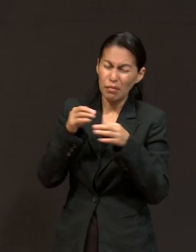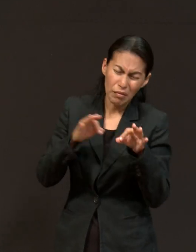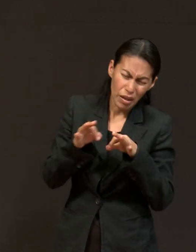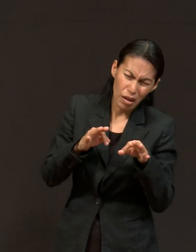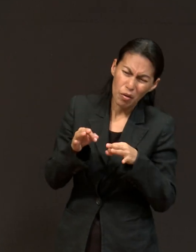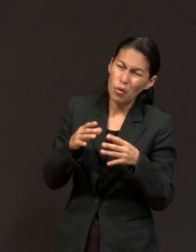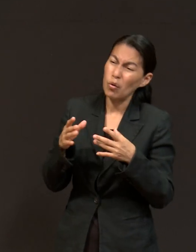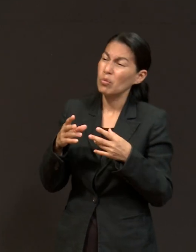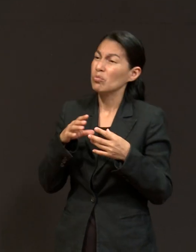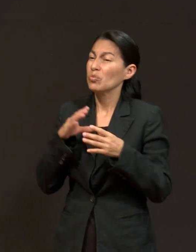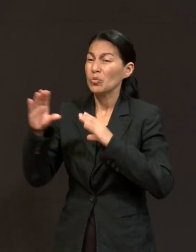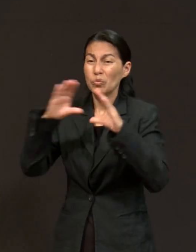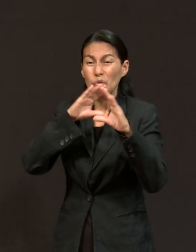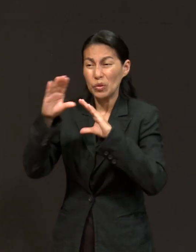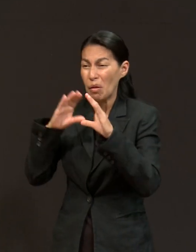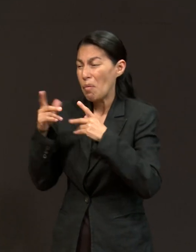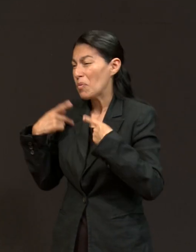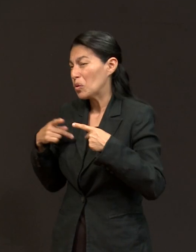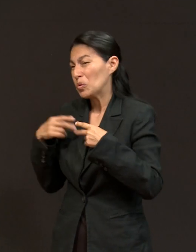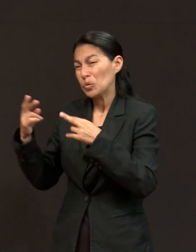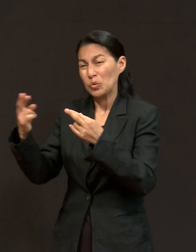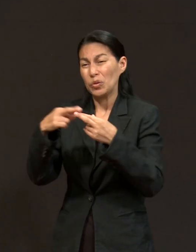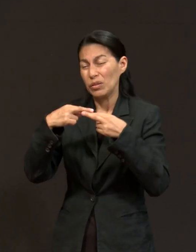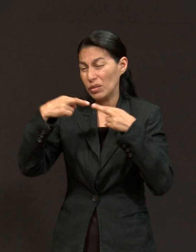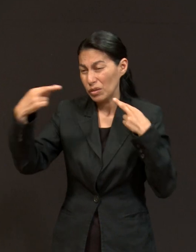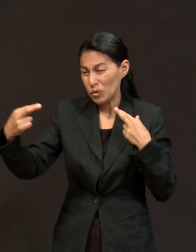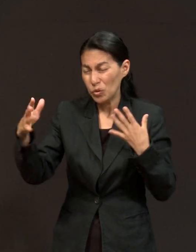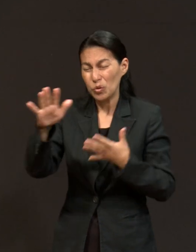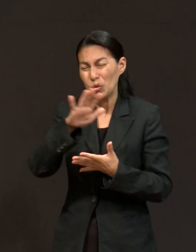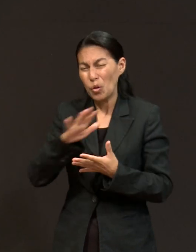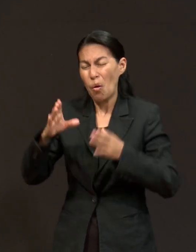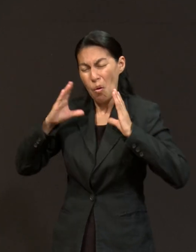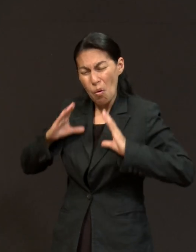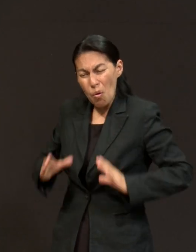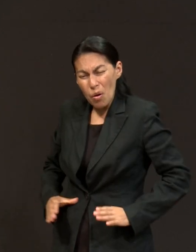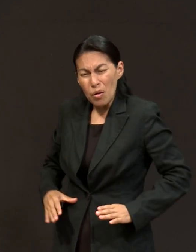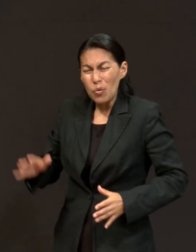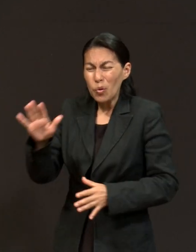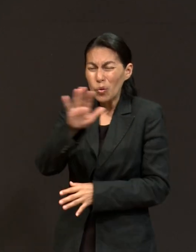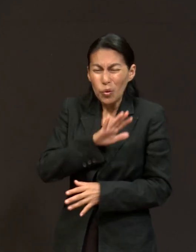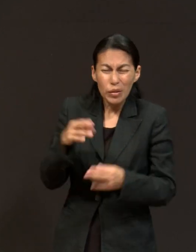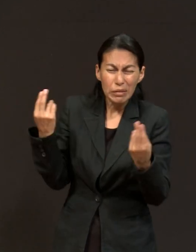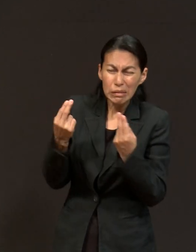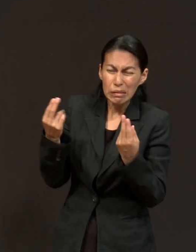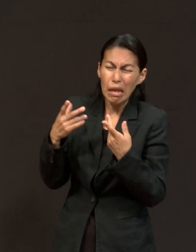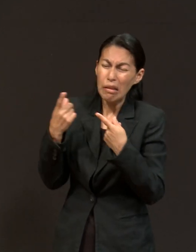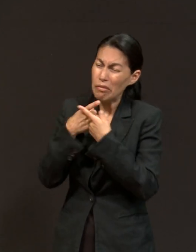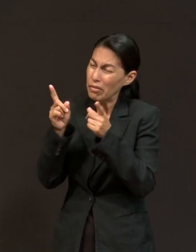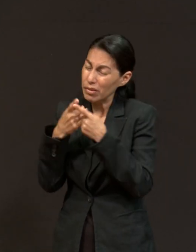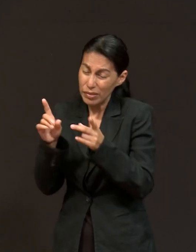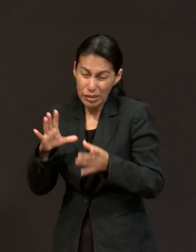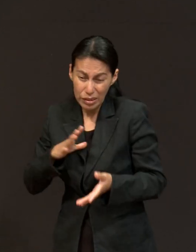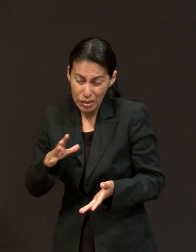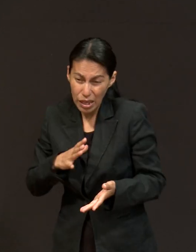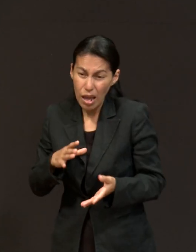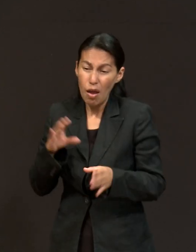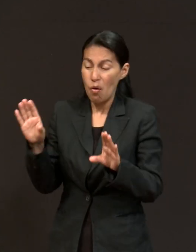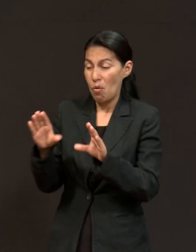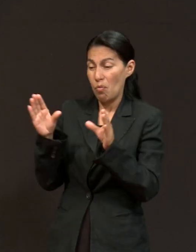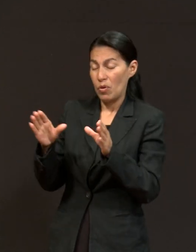trabajo, las relaciones humanas, nuestro cuerpo. Entonces, de acuerdo a las necesidades actuales que nosotros tenemos, el colportaje nos